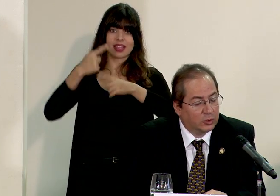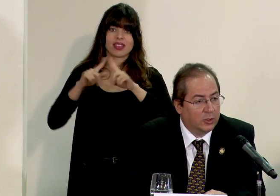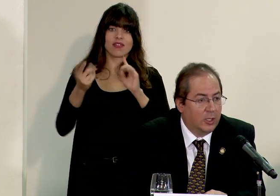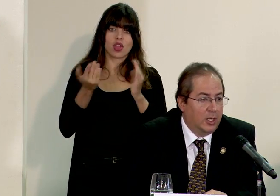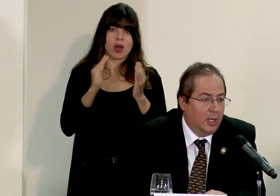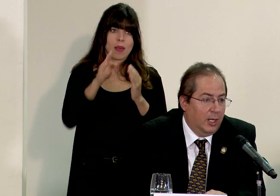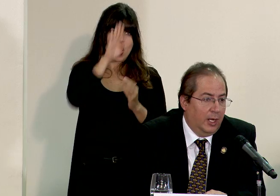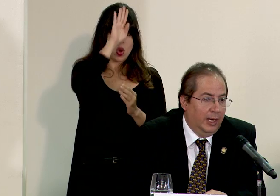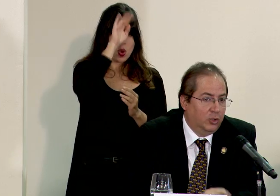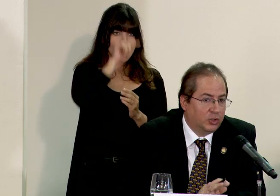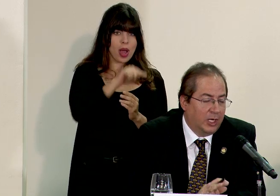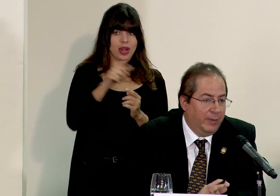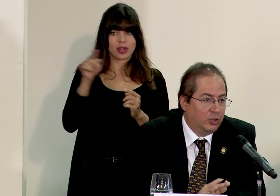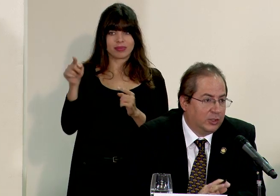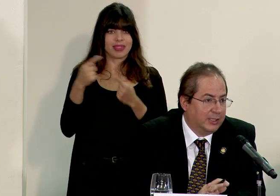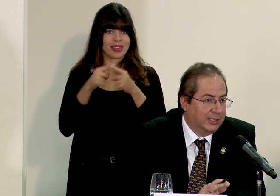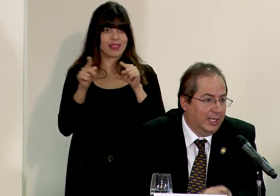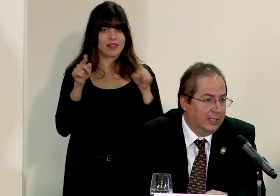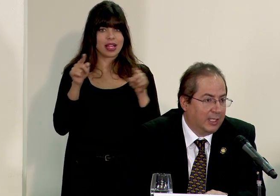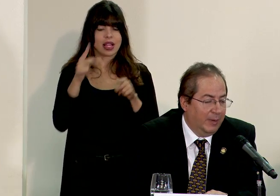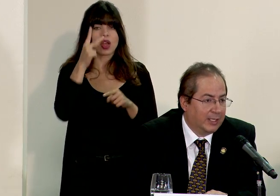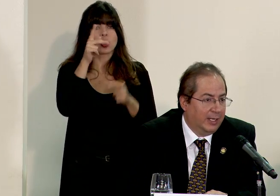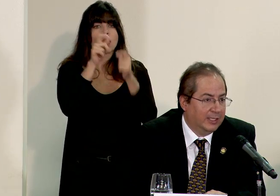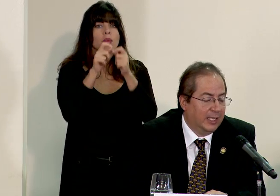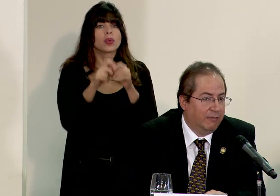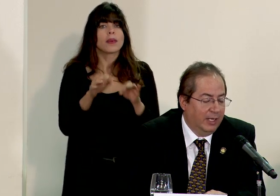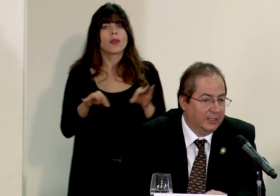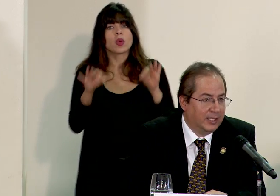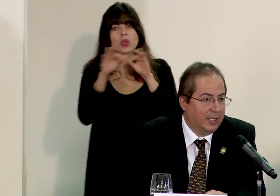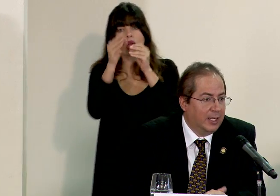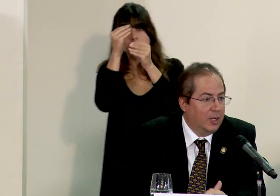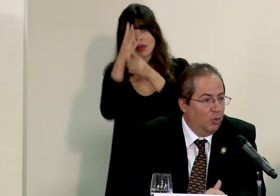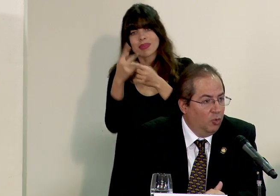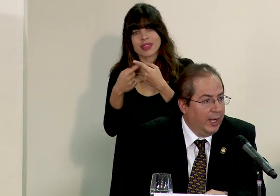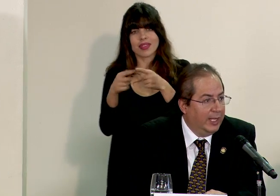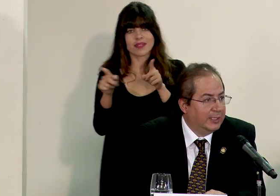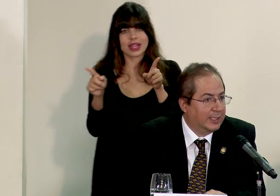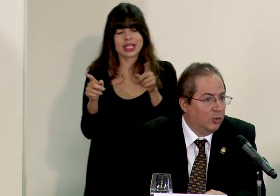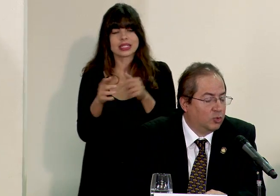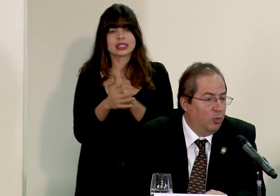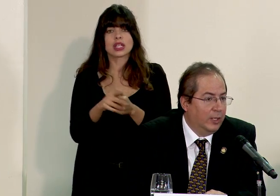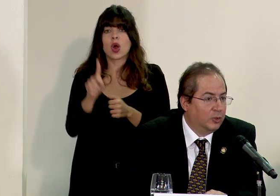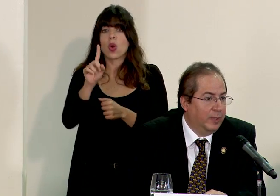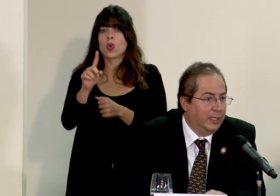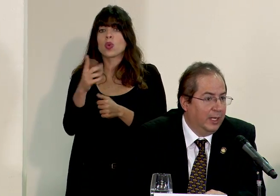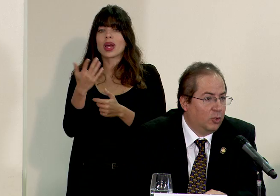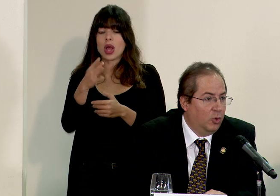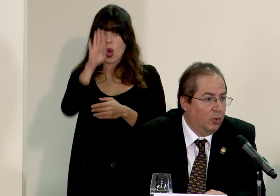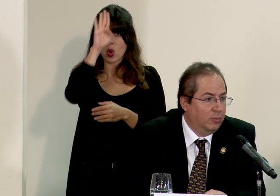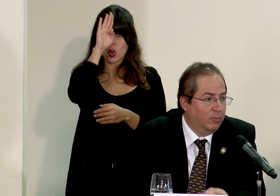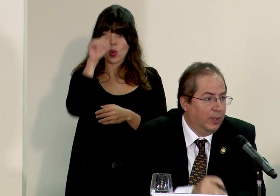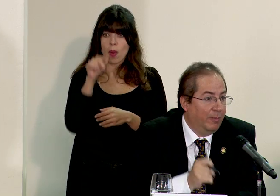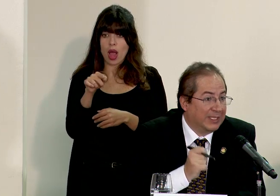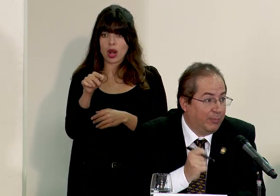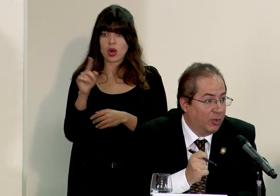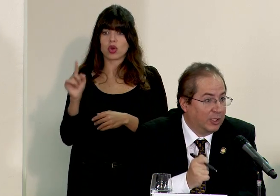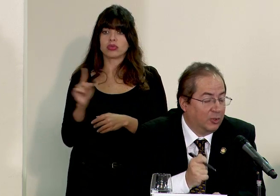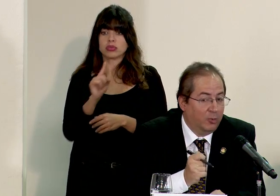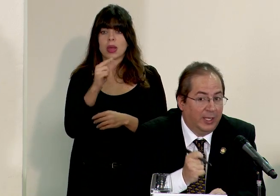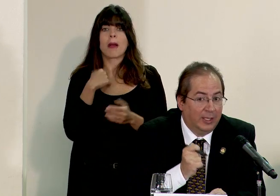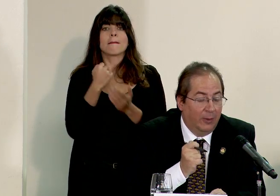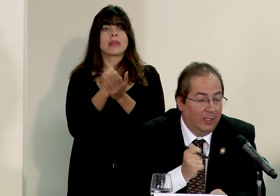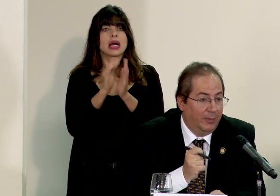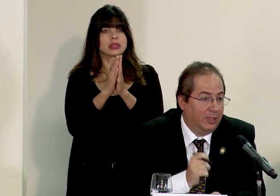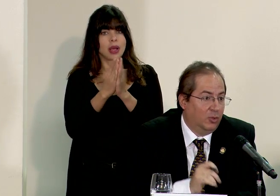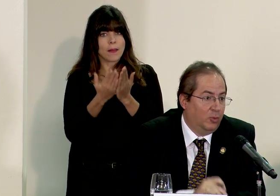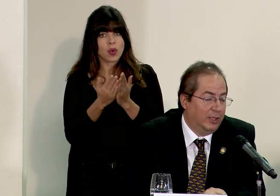cubanos hay dos elementos esenciales que marcan esa diferencia una es que los cubanos venían con pasaporte